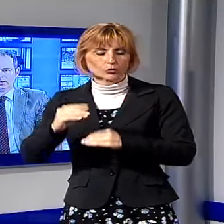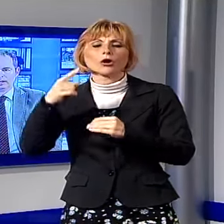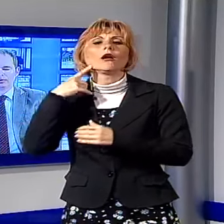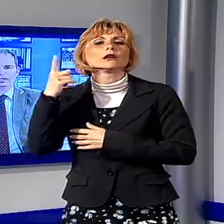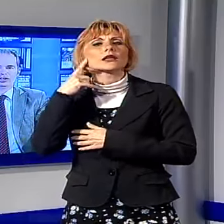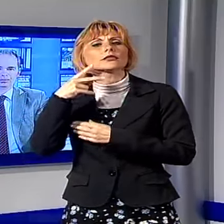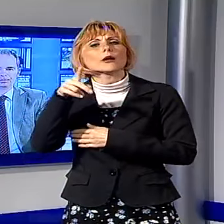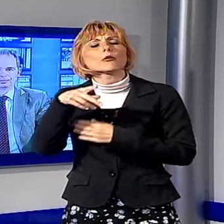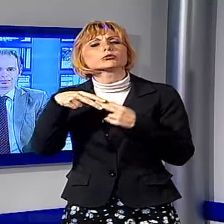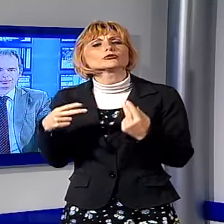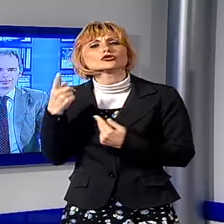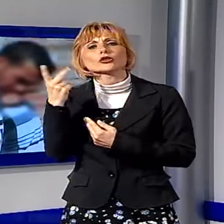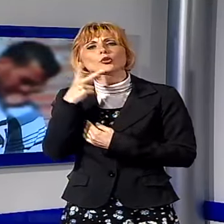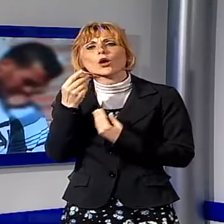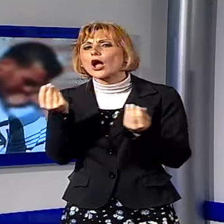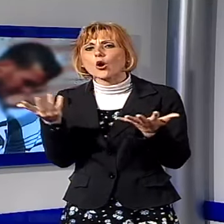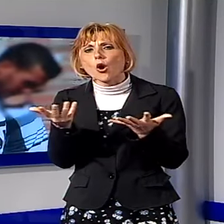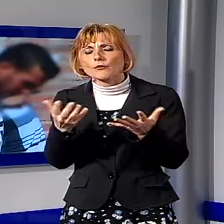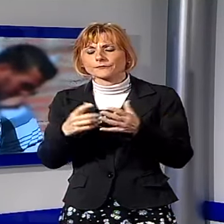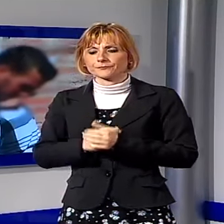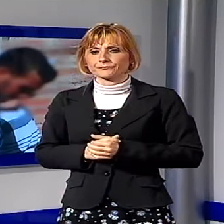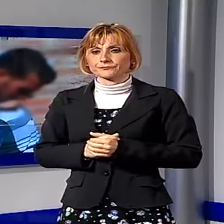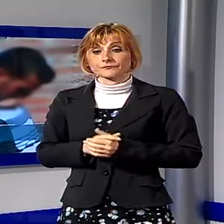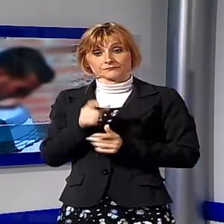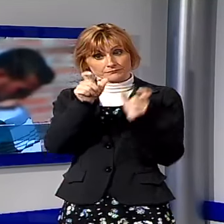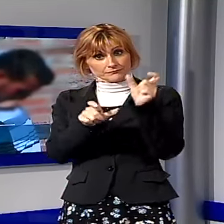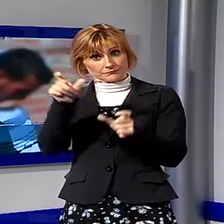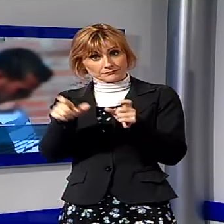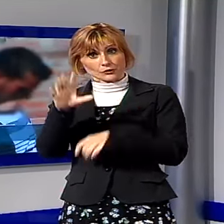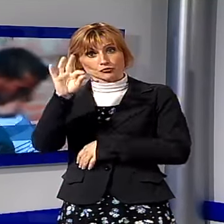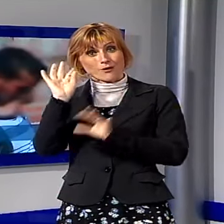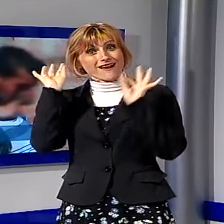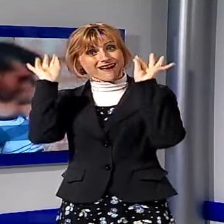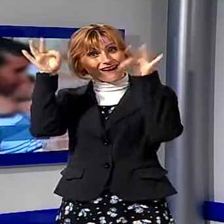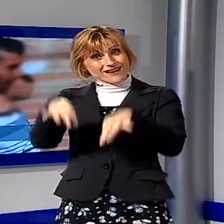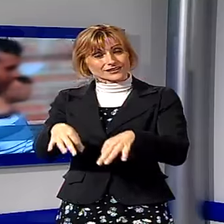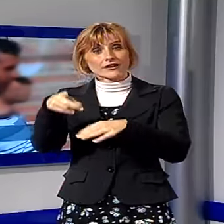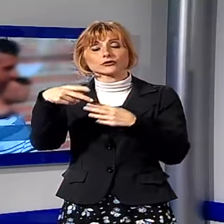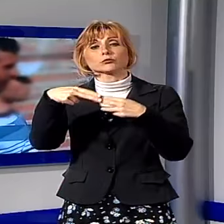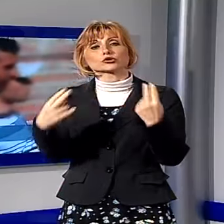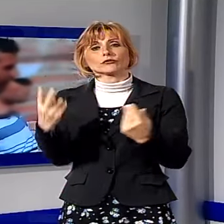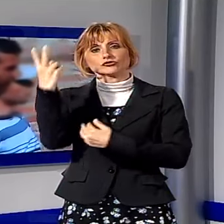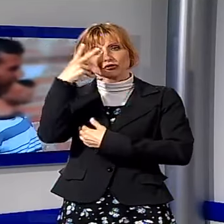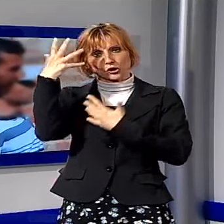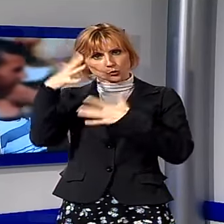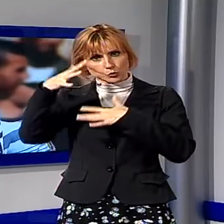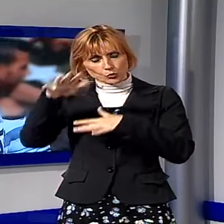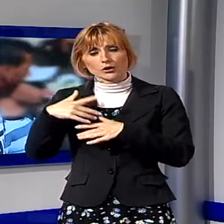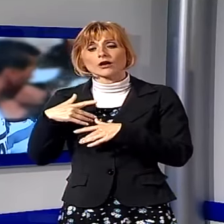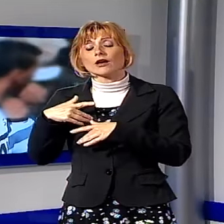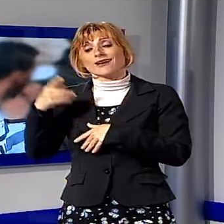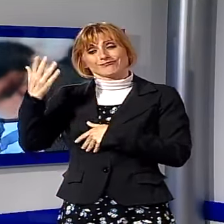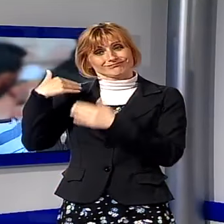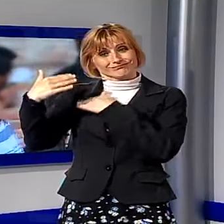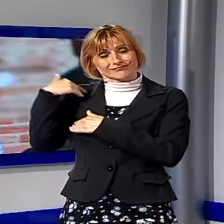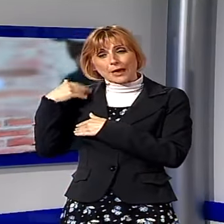nella nostra provincia. Sono arrivati altri 50 immigrati in provincia di Lucca. Sono quelli sbarcati sulle